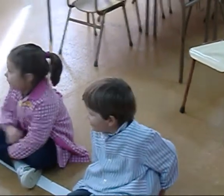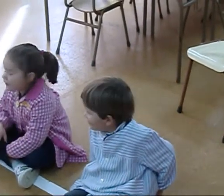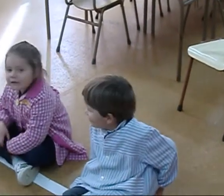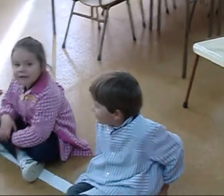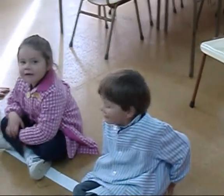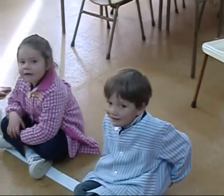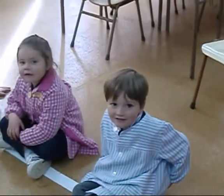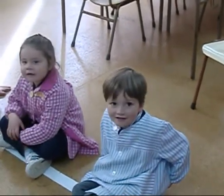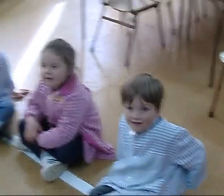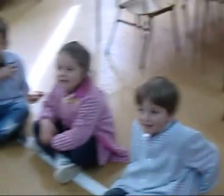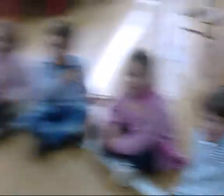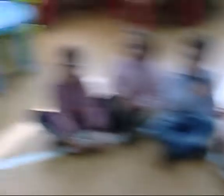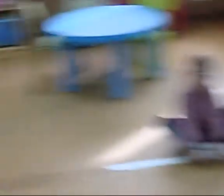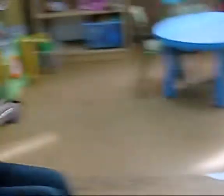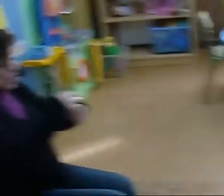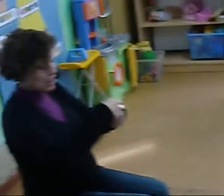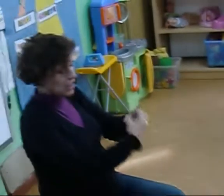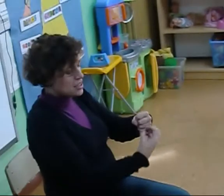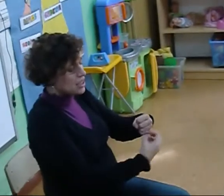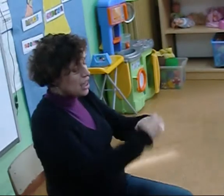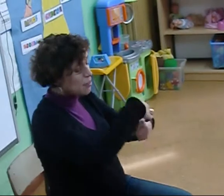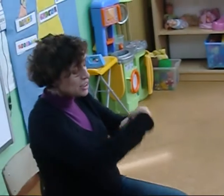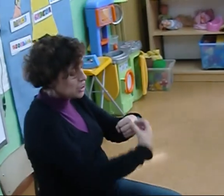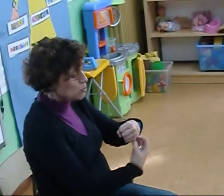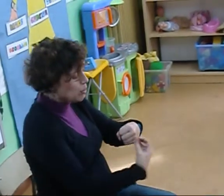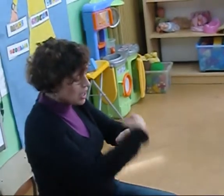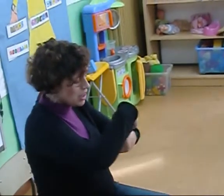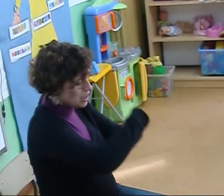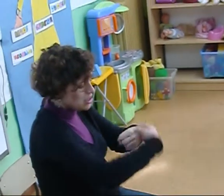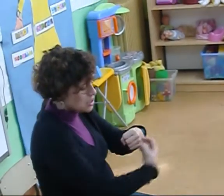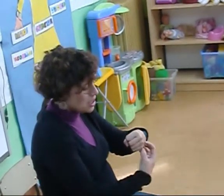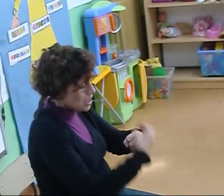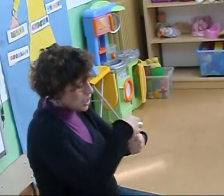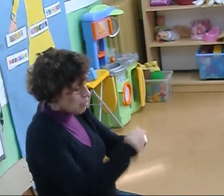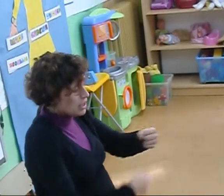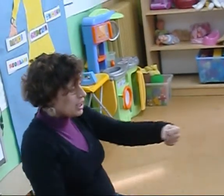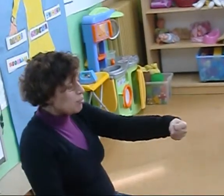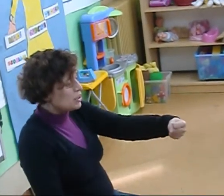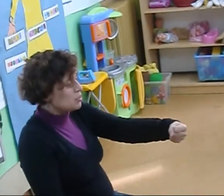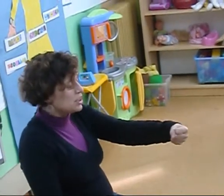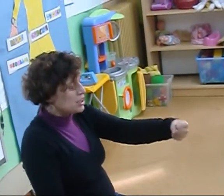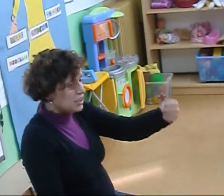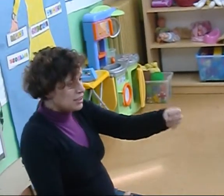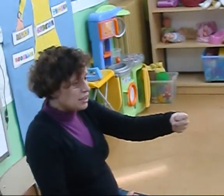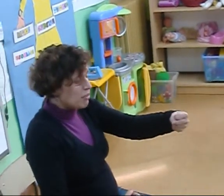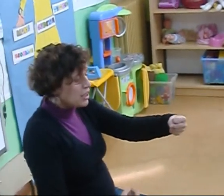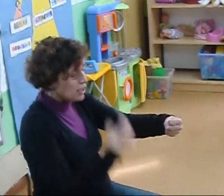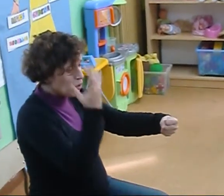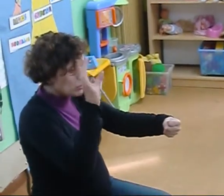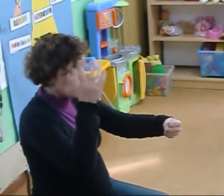Mandarina Mandarina Vale, mandarina Así Hay moitas que son moi parecidas Mandaría ponemos así Esta man Ito a outra